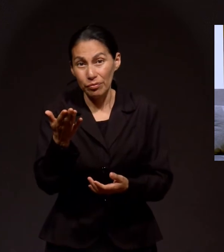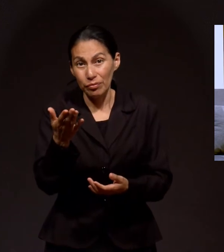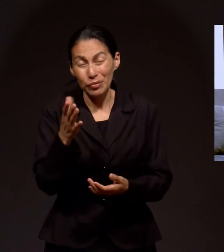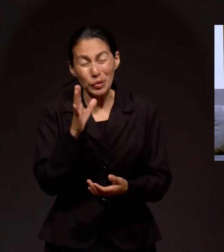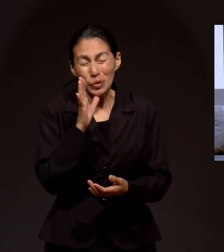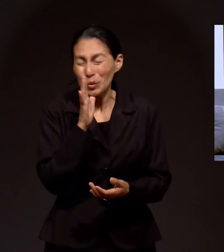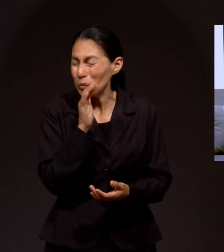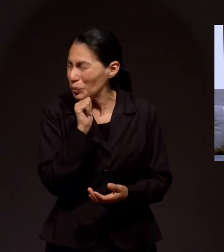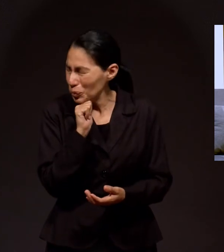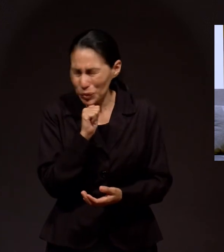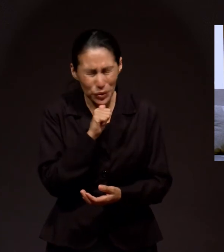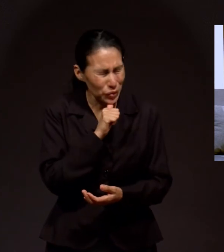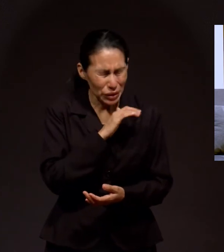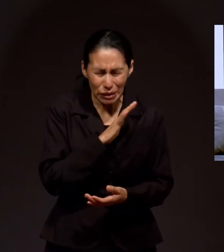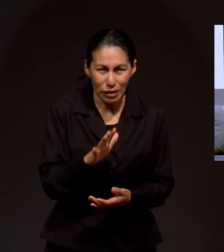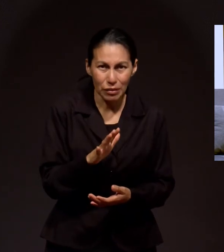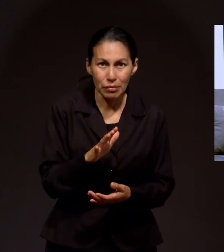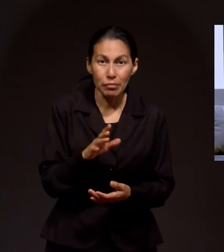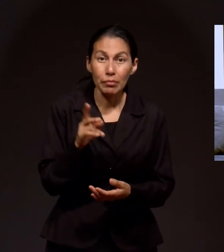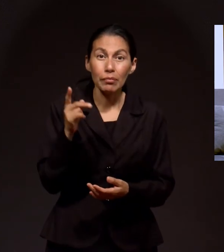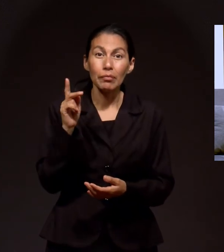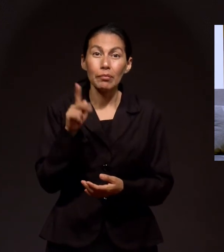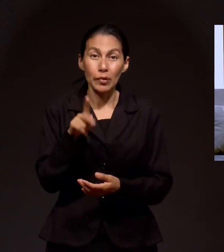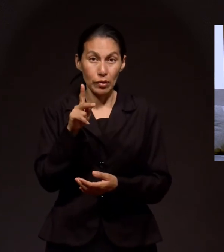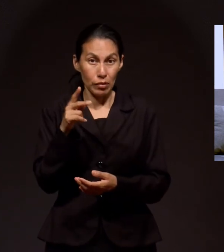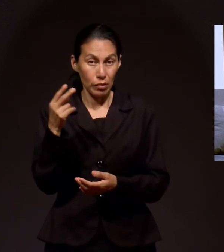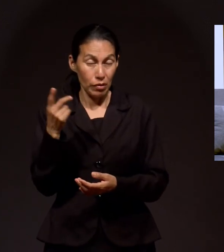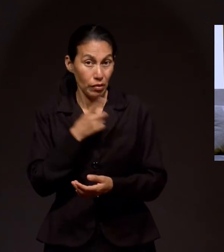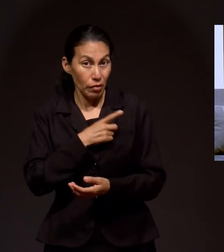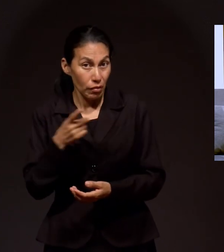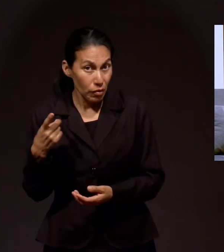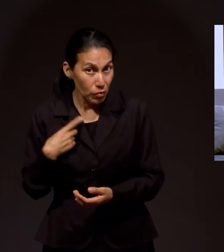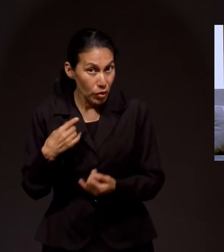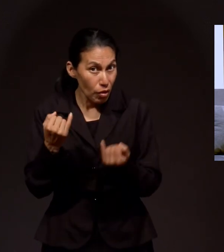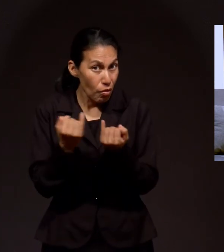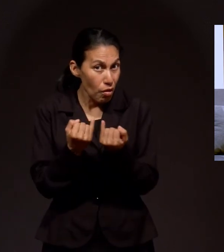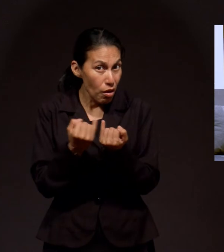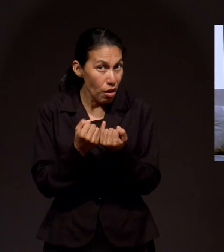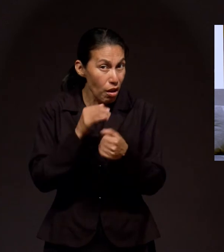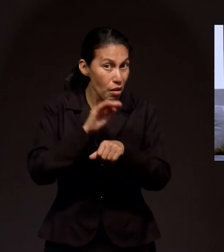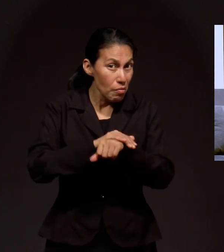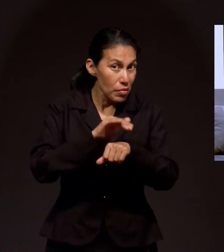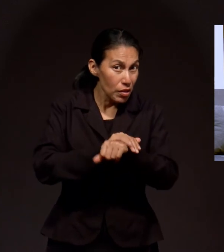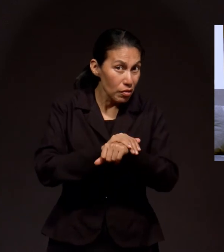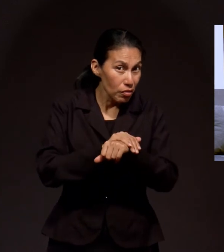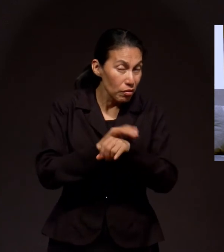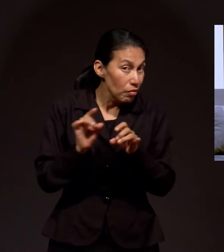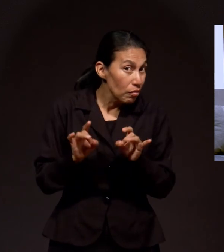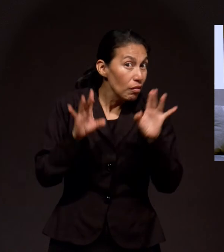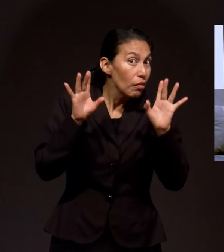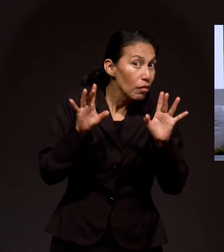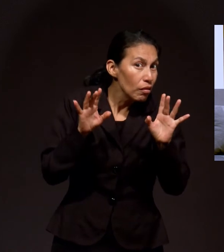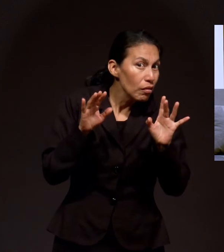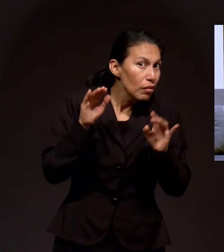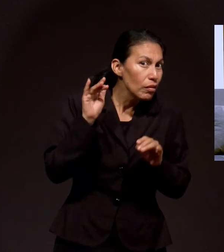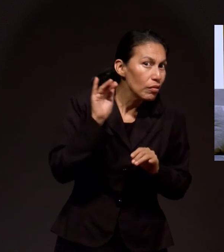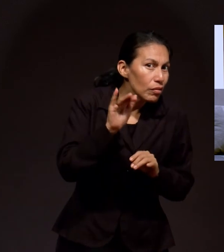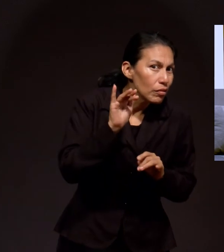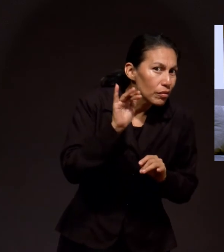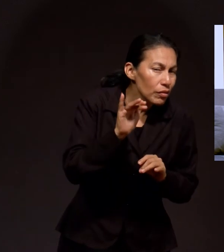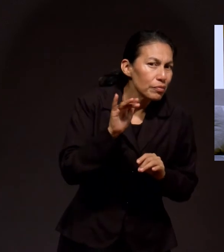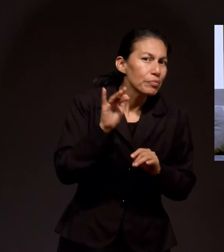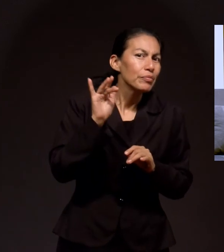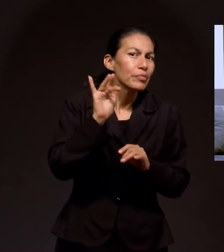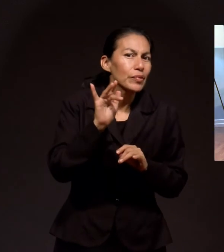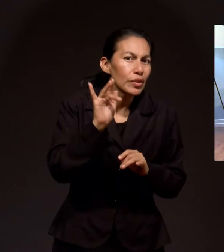más. Jesucristo dijo que seamos como el amigo inoportuno. Toquemos, toquemos. ¿Sabe, Pastor? Y después de que salimos